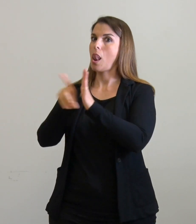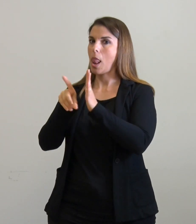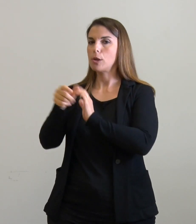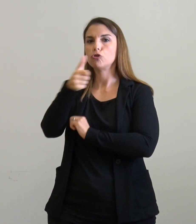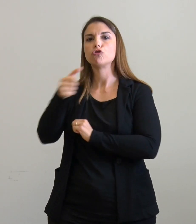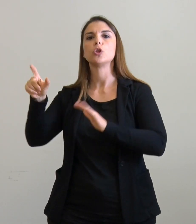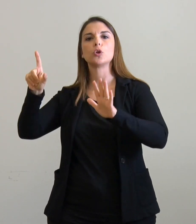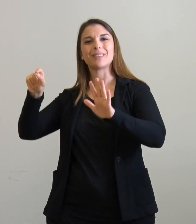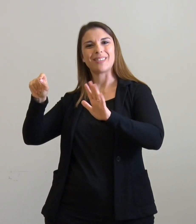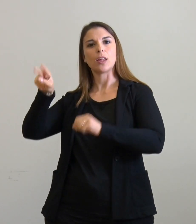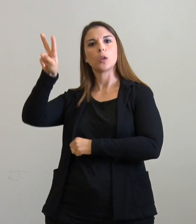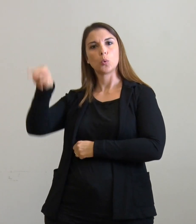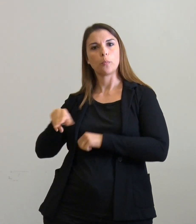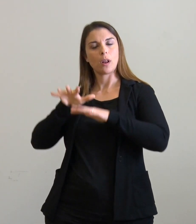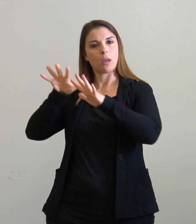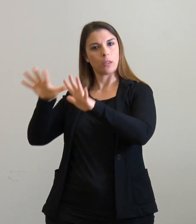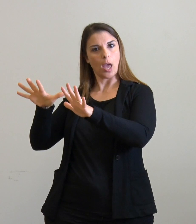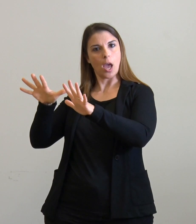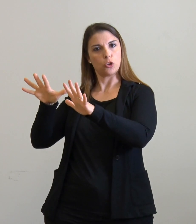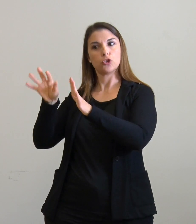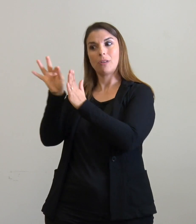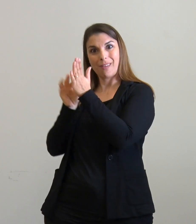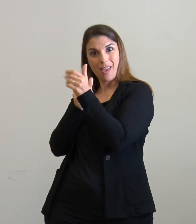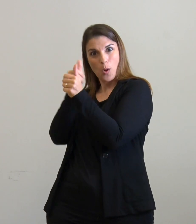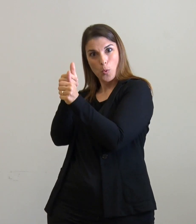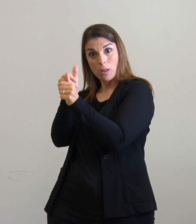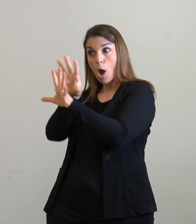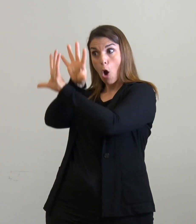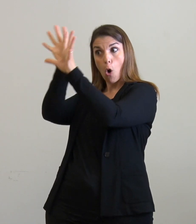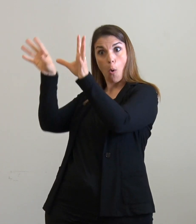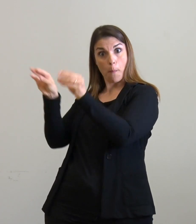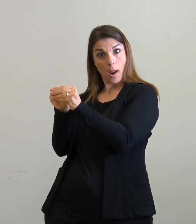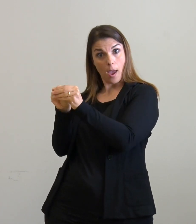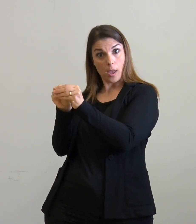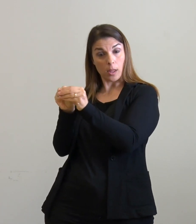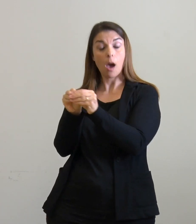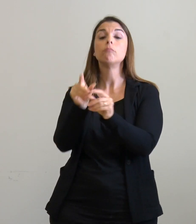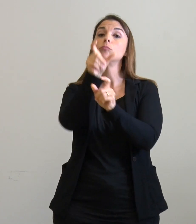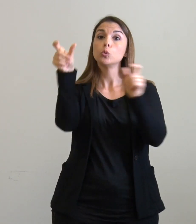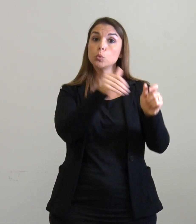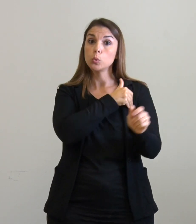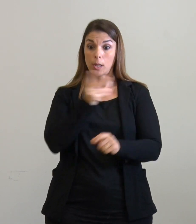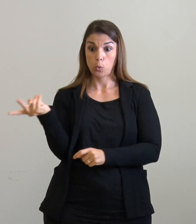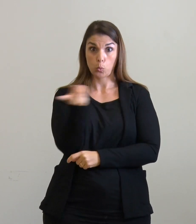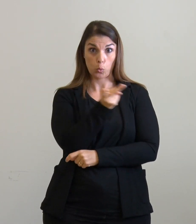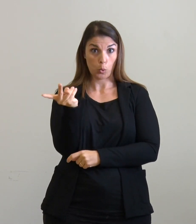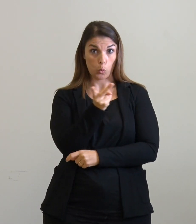170 del 2010 e relative linee guida, devono fare esplicita